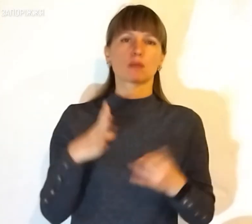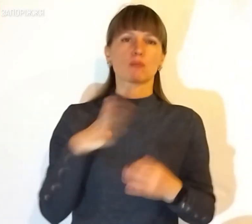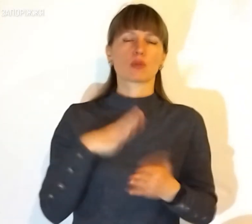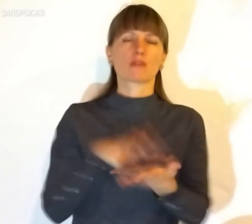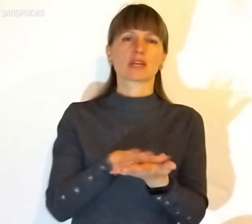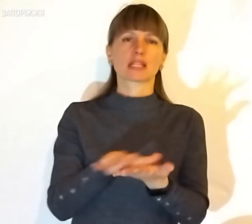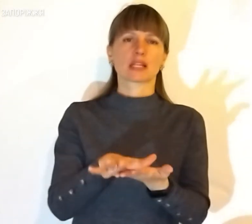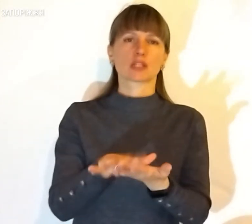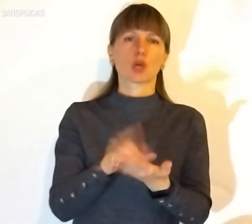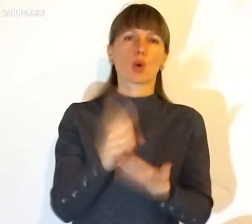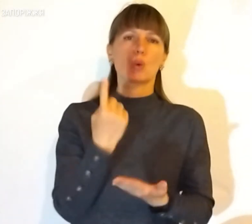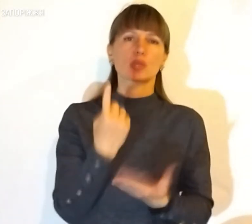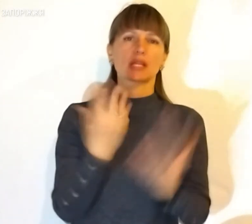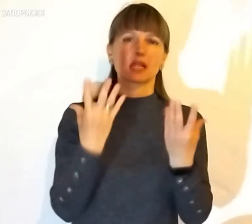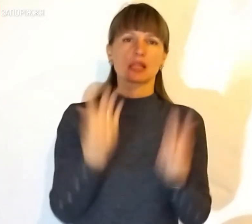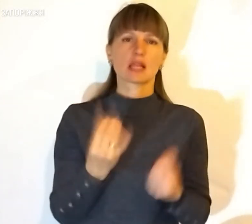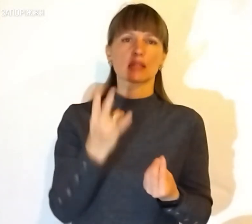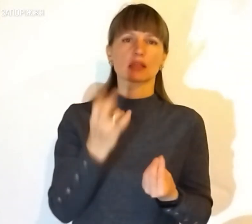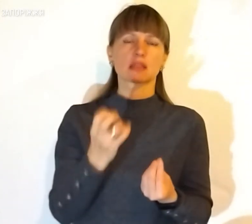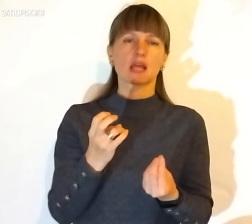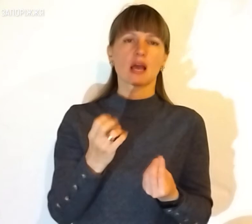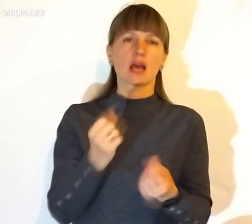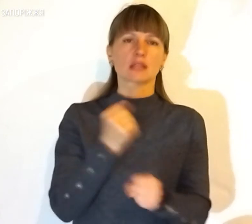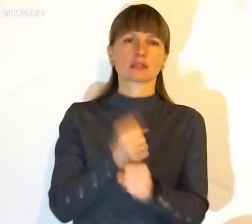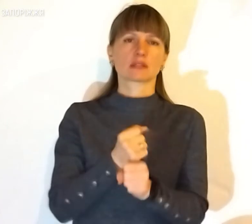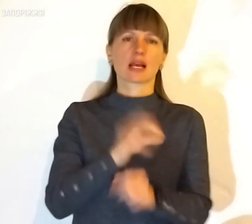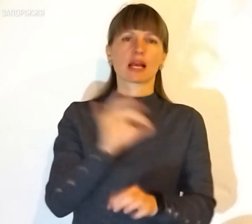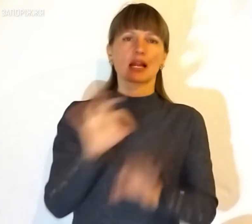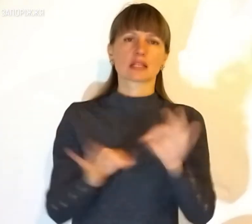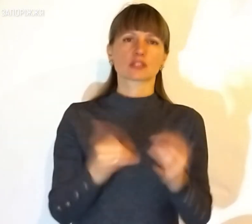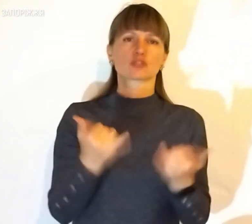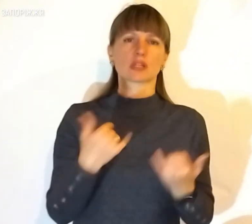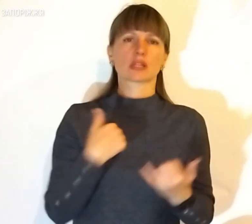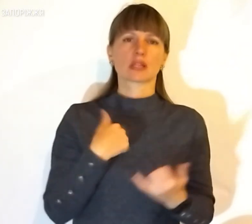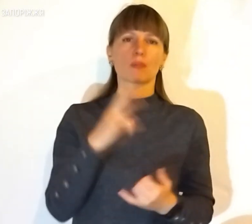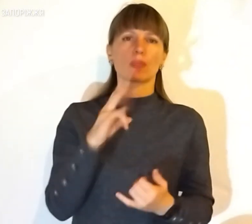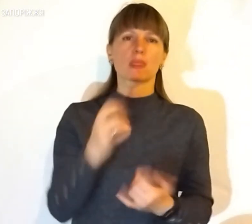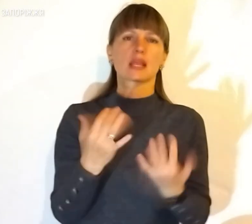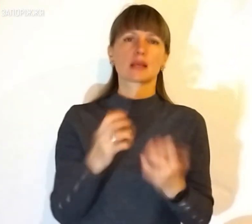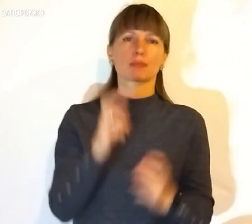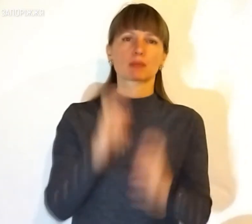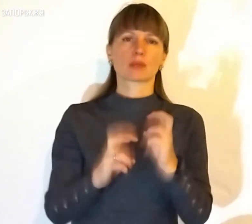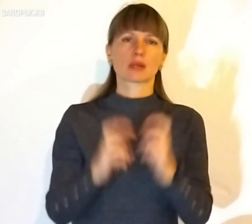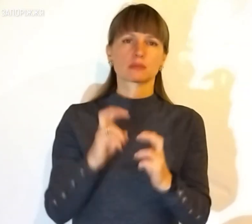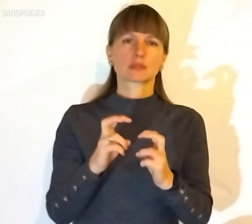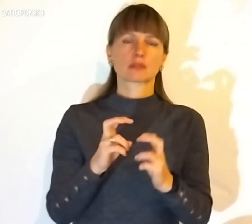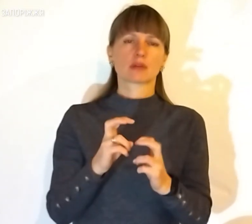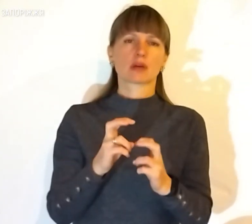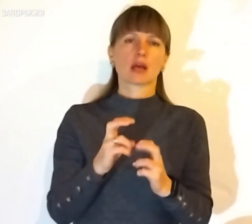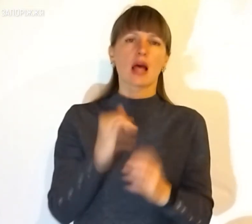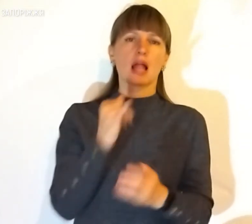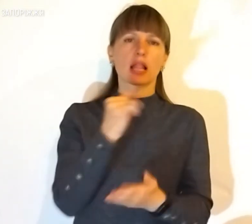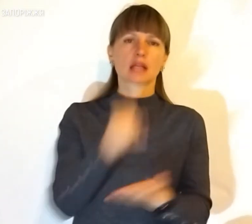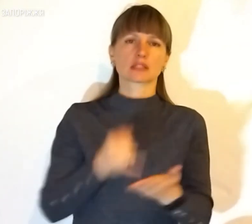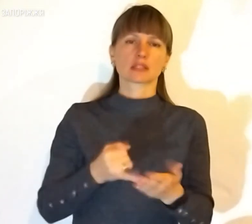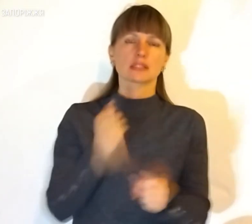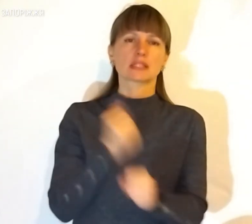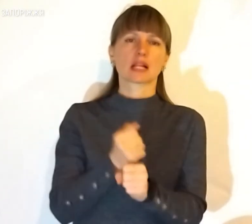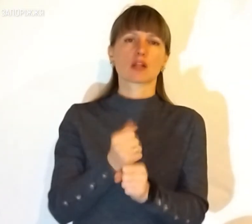витратити один день на розробку креслень. І зараз нам на декількох підприємствах лазером вирізають форми,